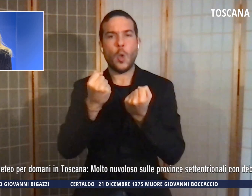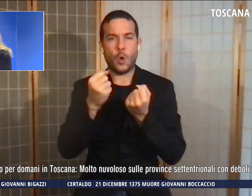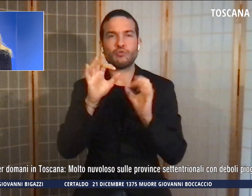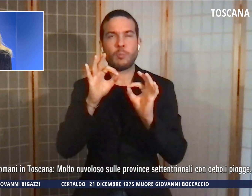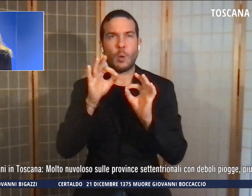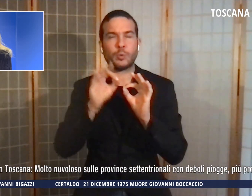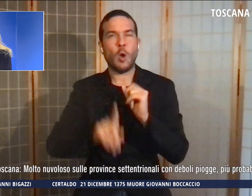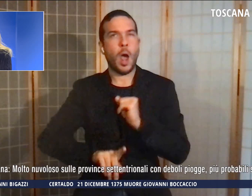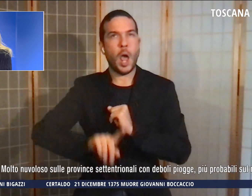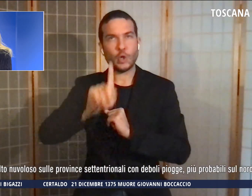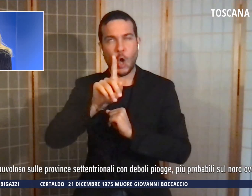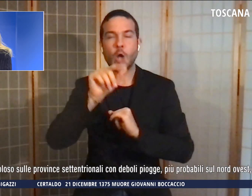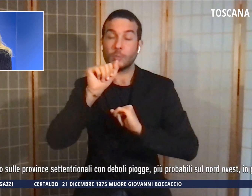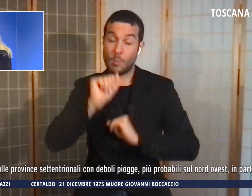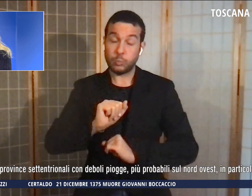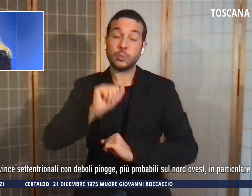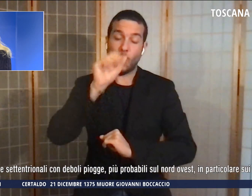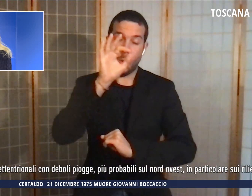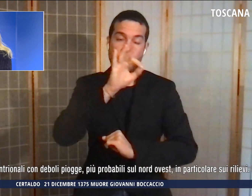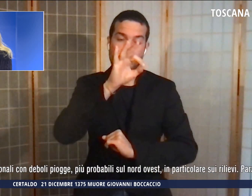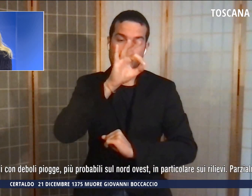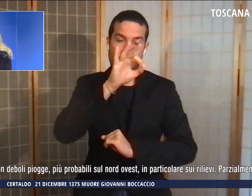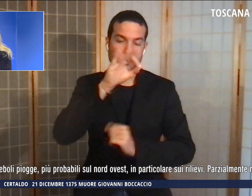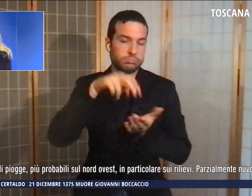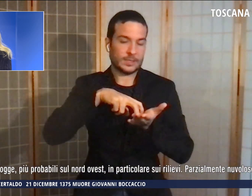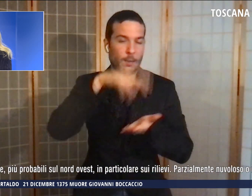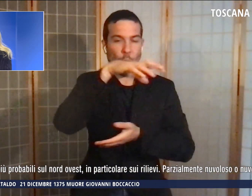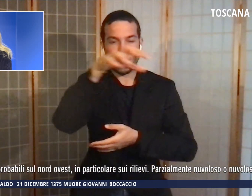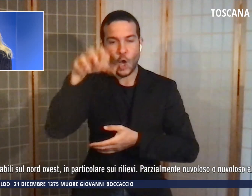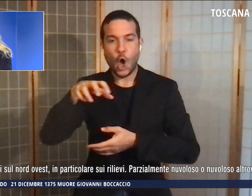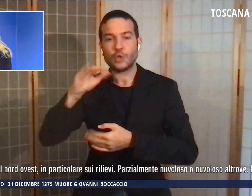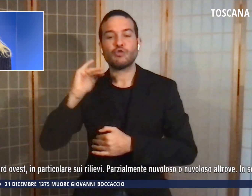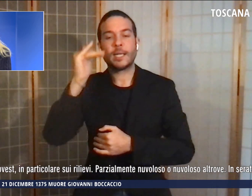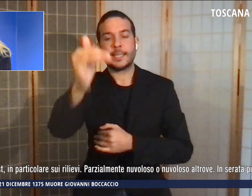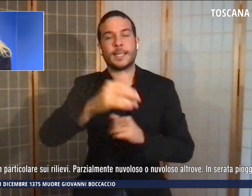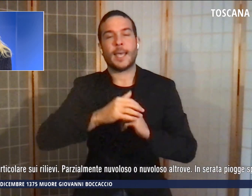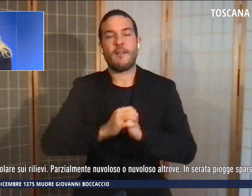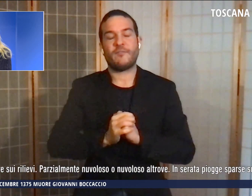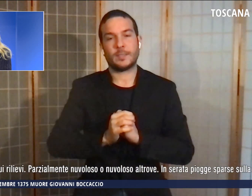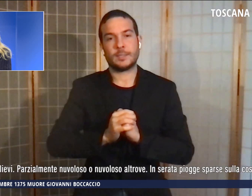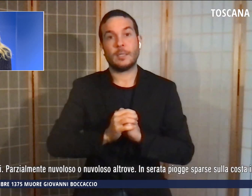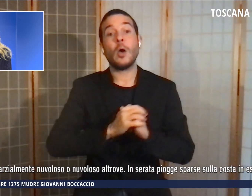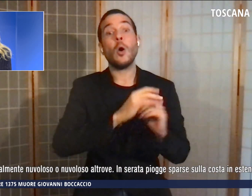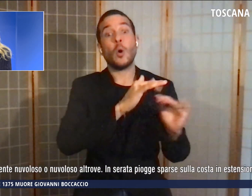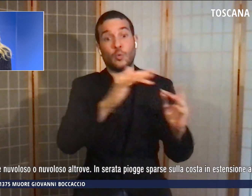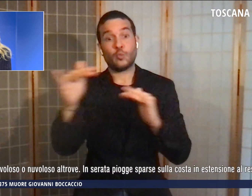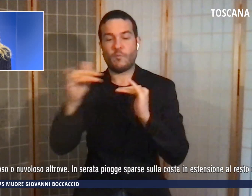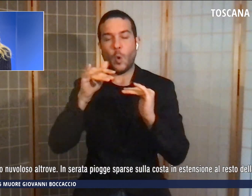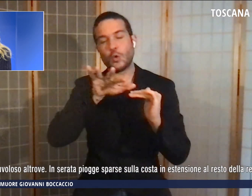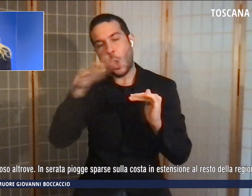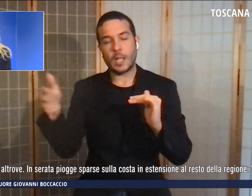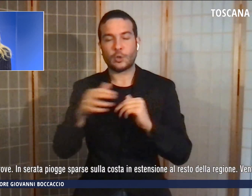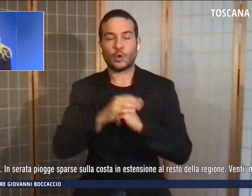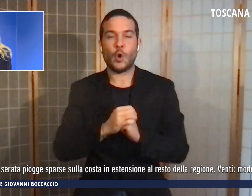deboli piogge, in particolare sui rilievi. Parzialmente nuvoloso altrove. In